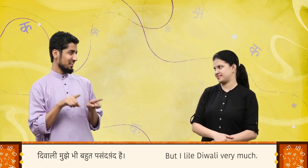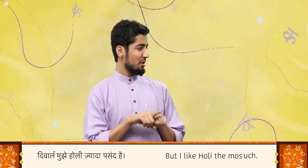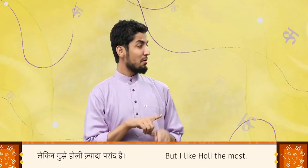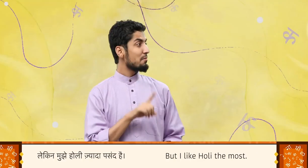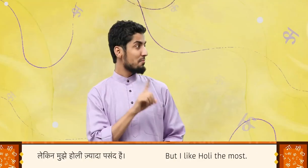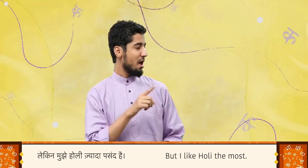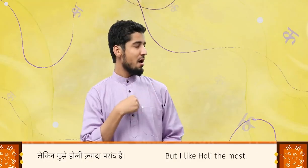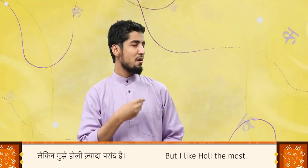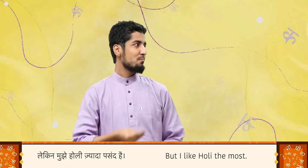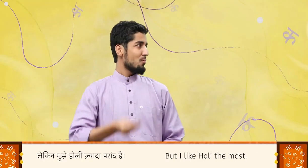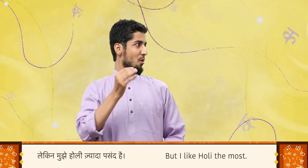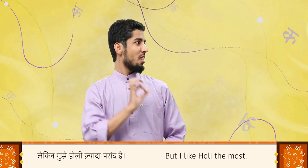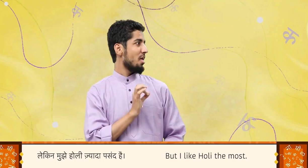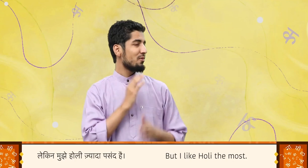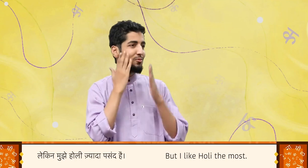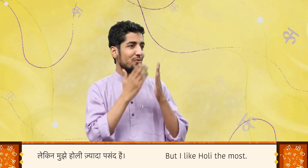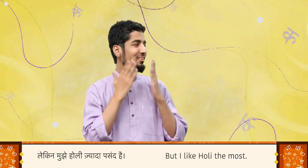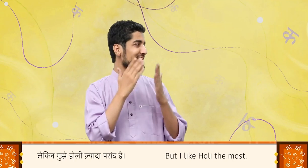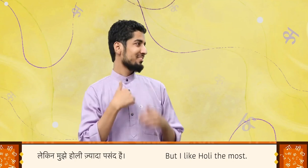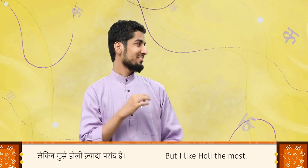लेकिन मुझे होली ज़्यादा पसंद है